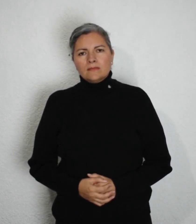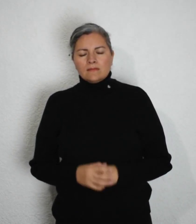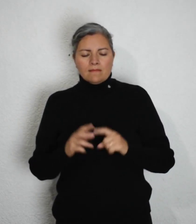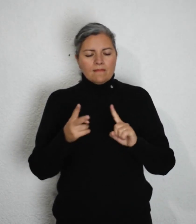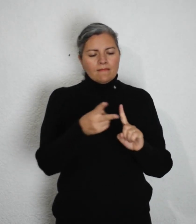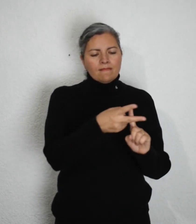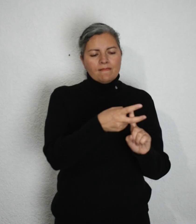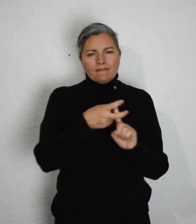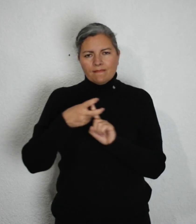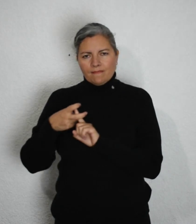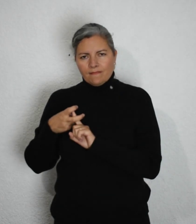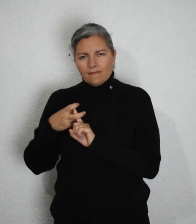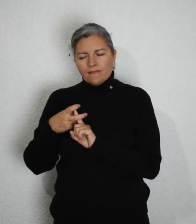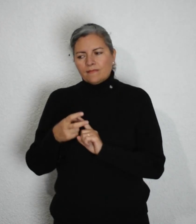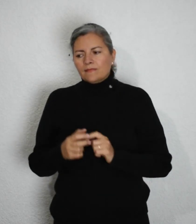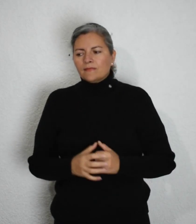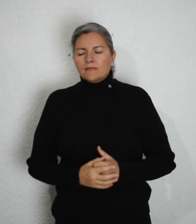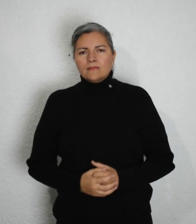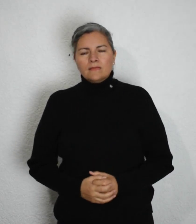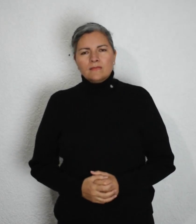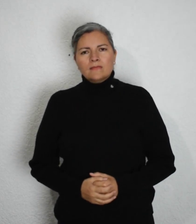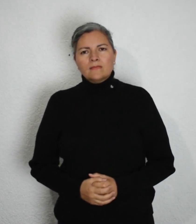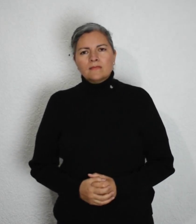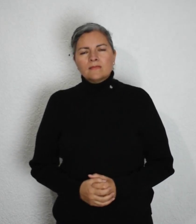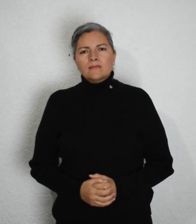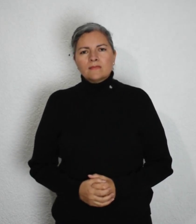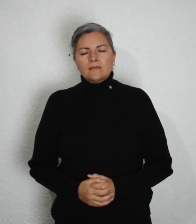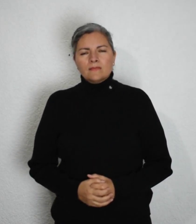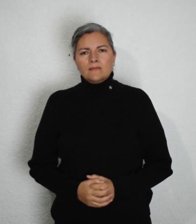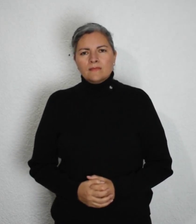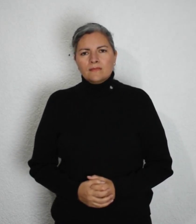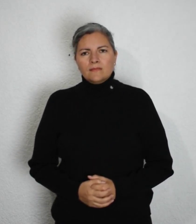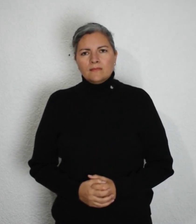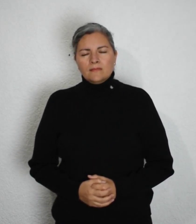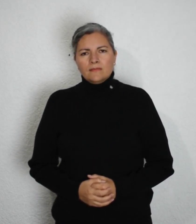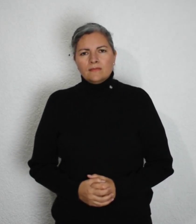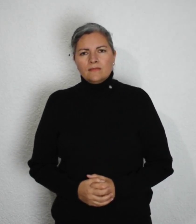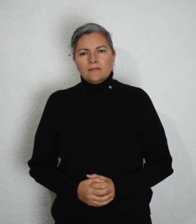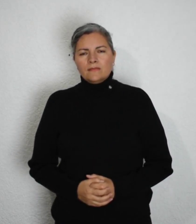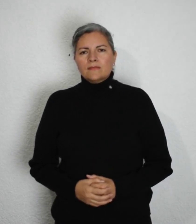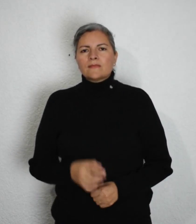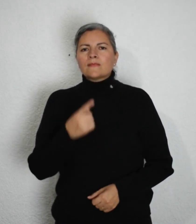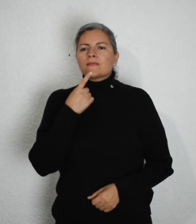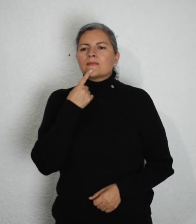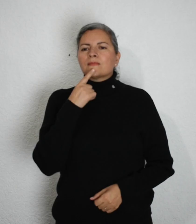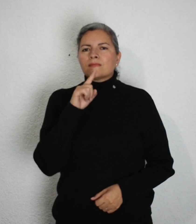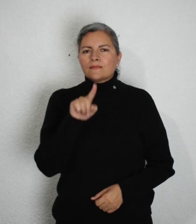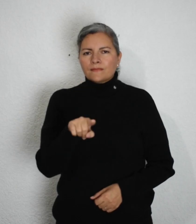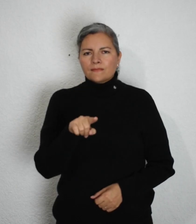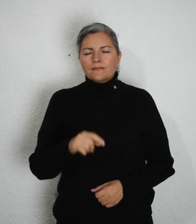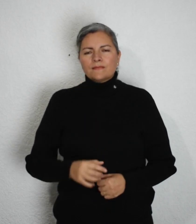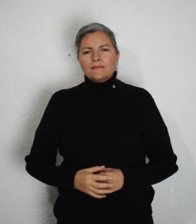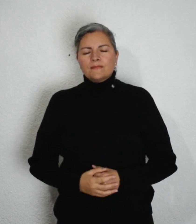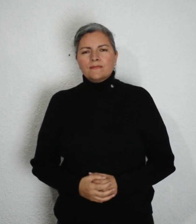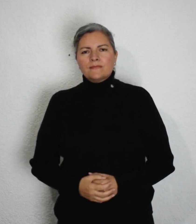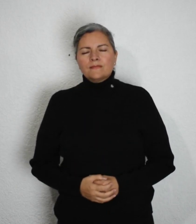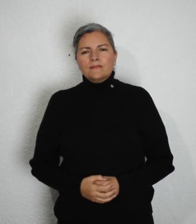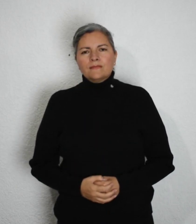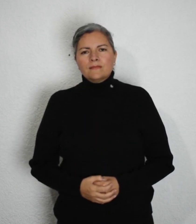denuncia, ir